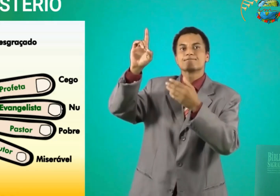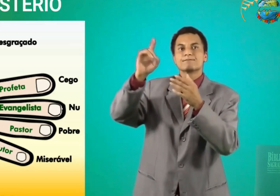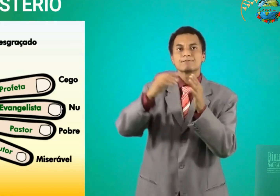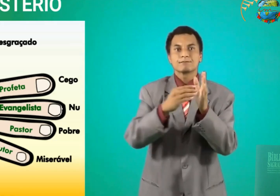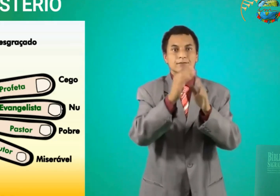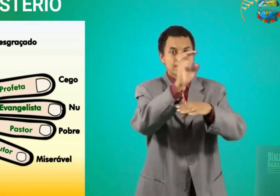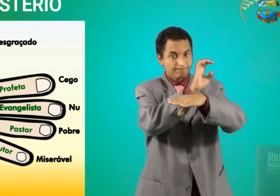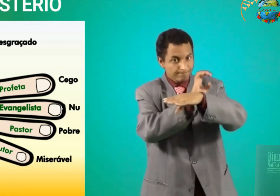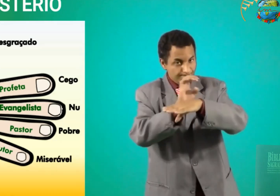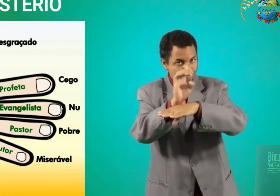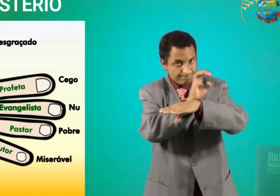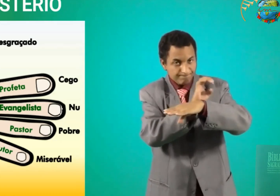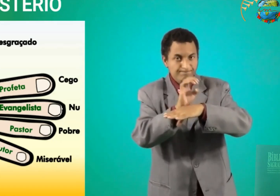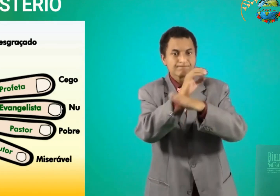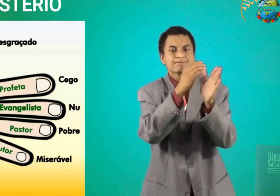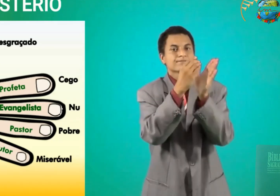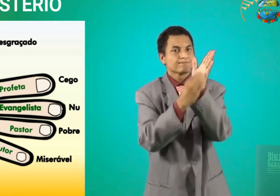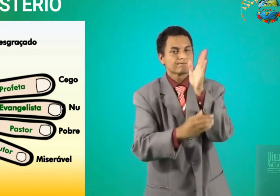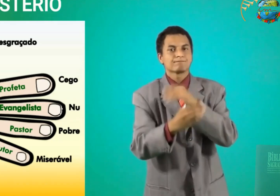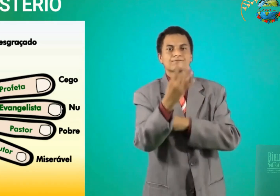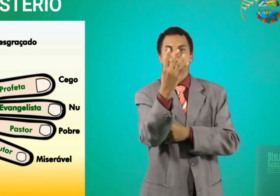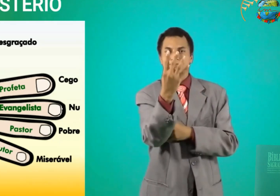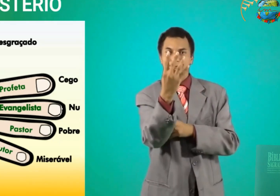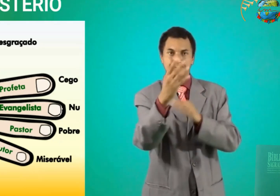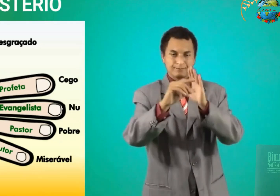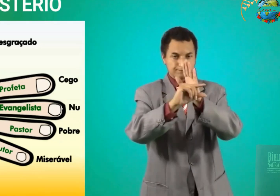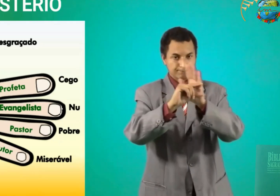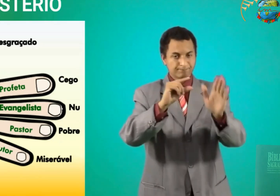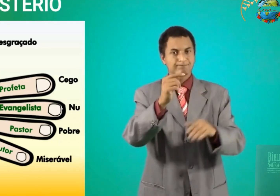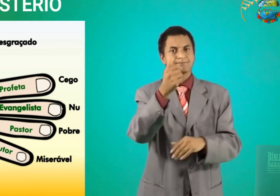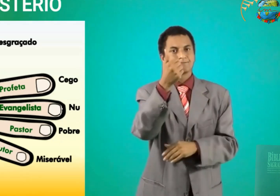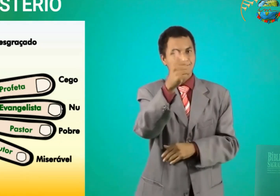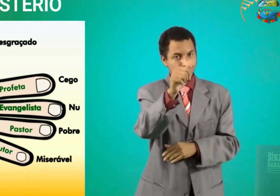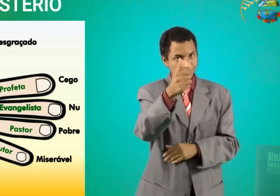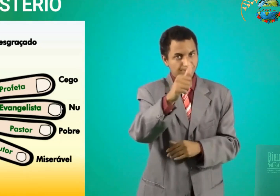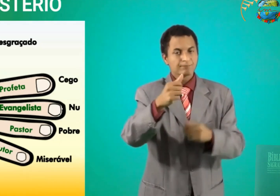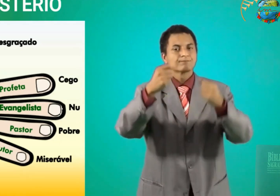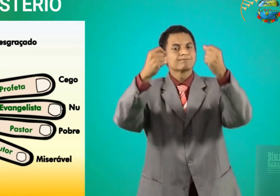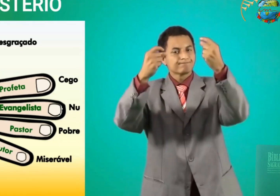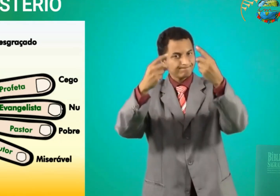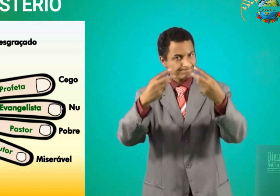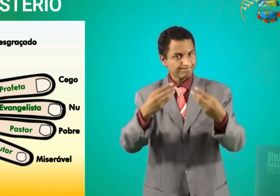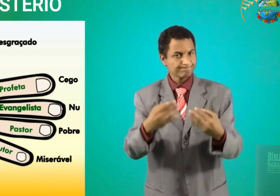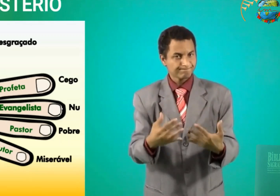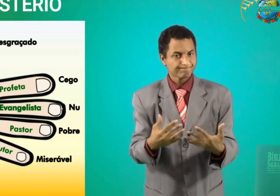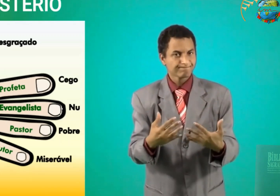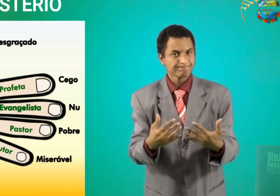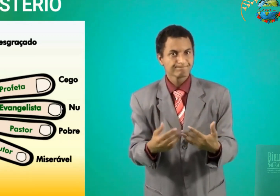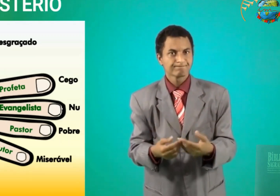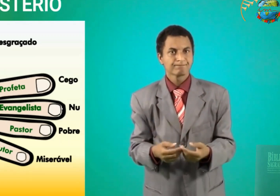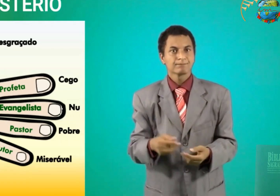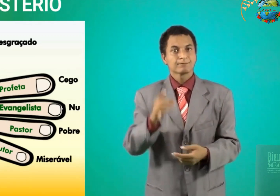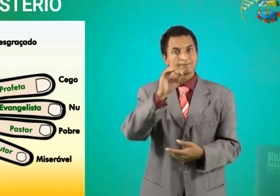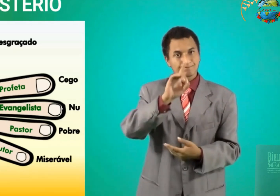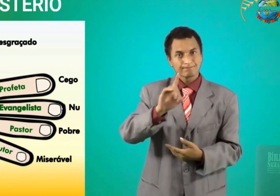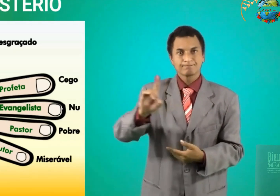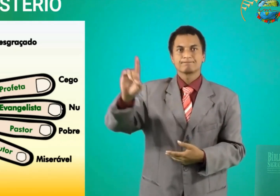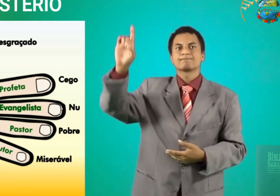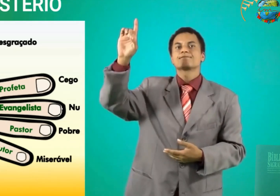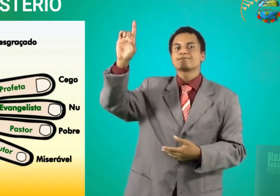bíblico No livro de Efésios, no capítulo 4, no versículo 11 Explica sobre o tema Que